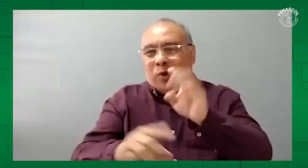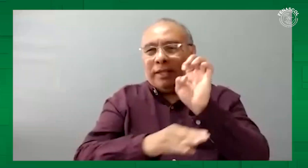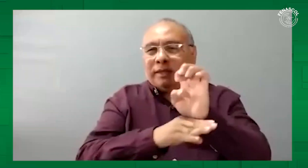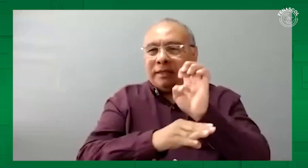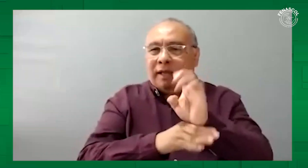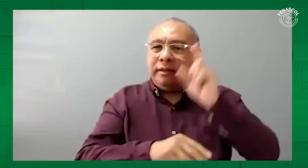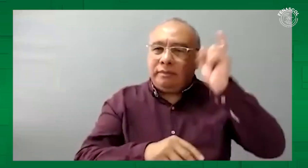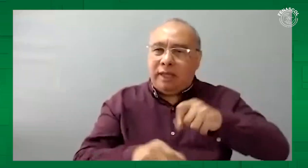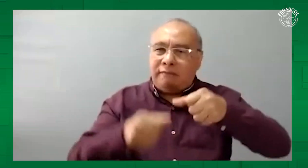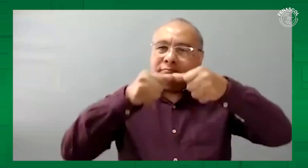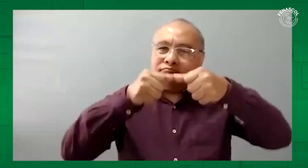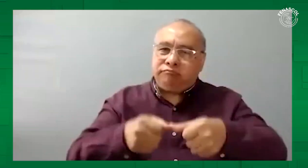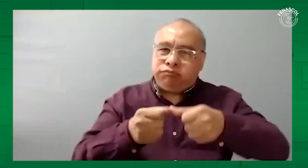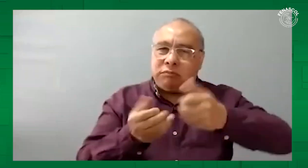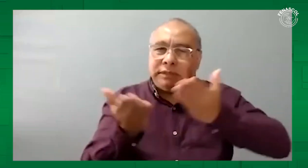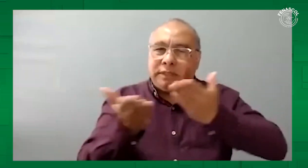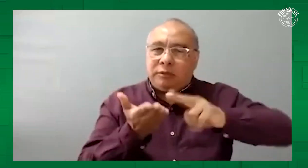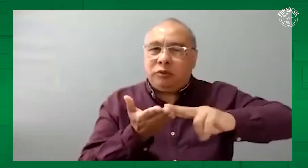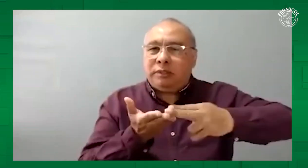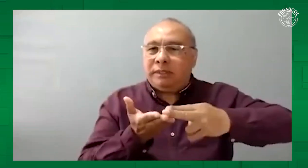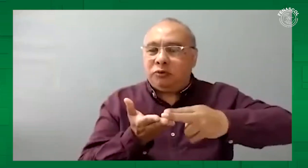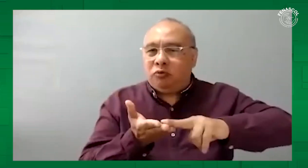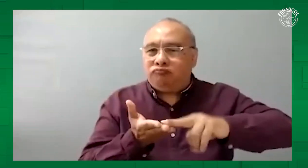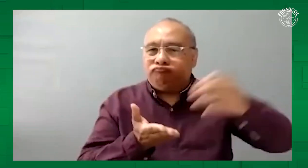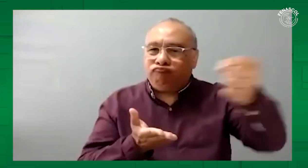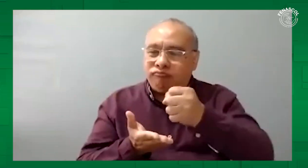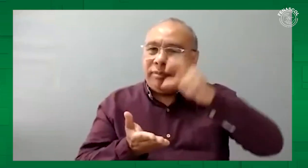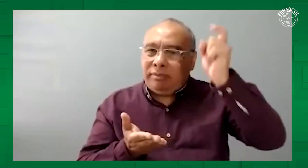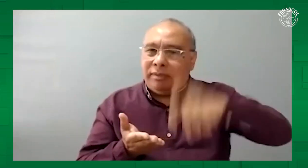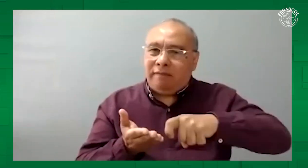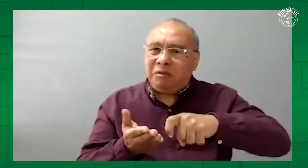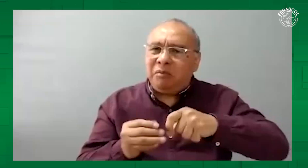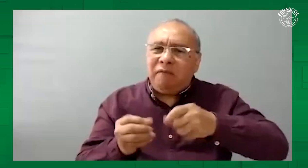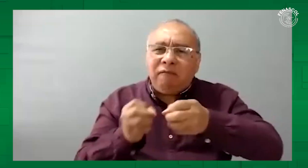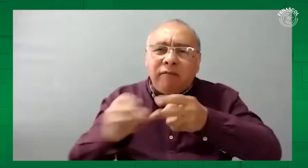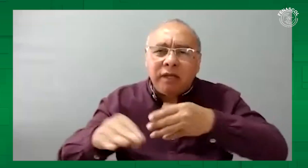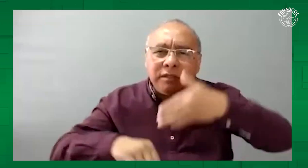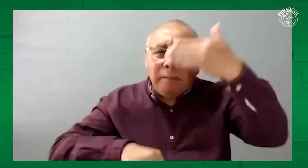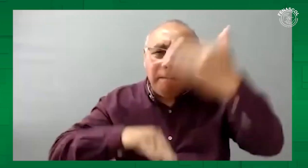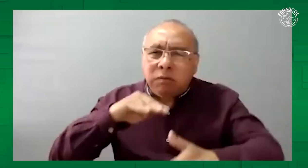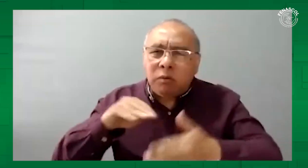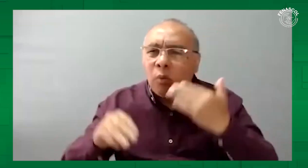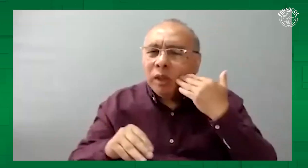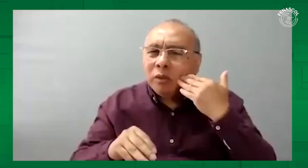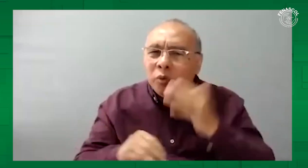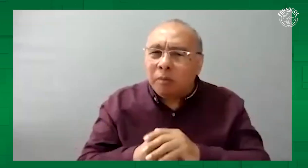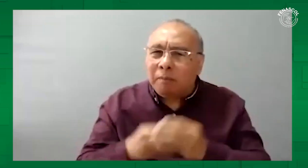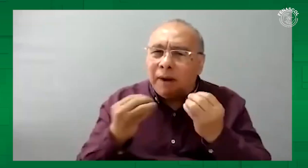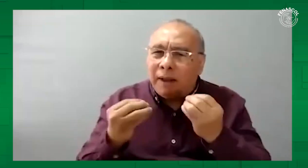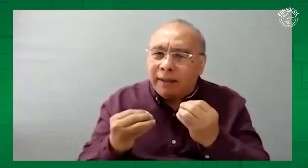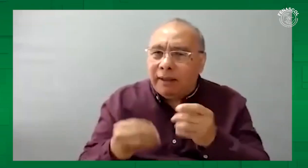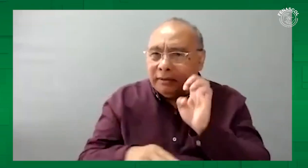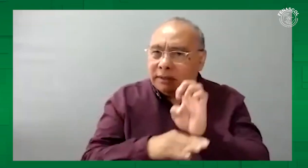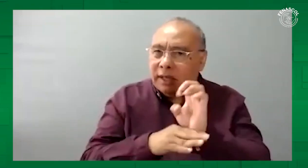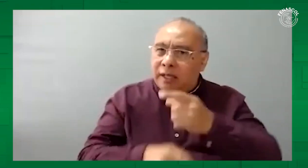¿cuál sería la fecha límite para que las entidades realmente implementen el servicio de interpretación? Cuente con ese servicio de